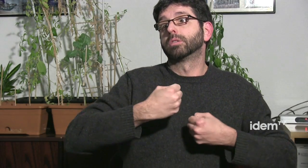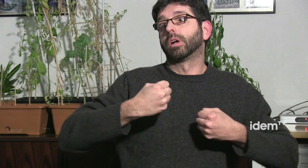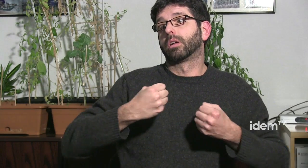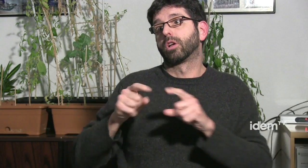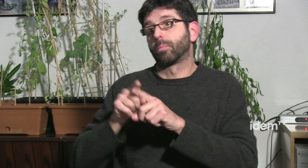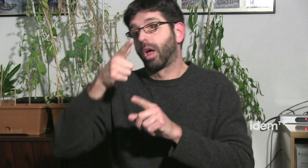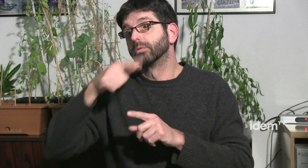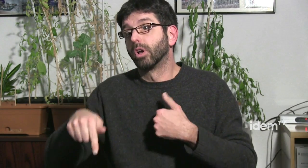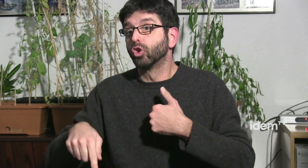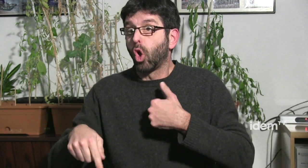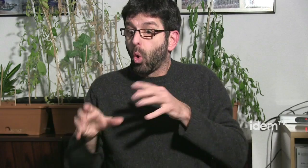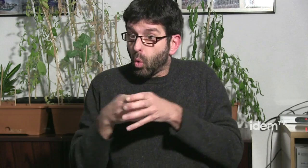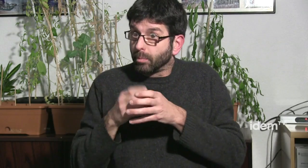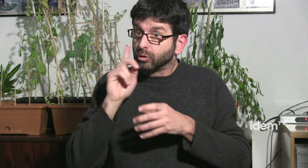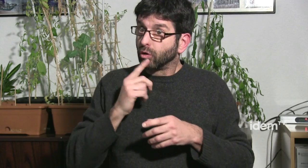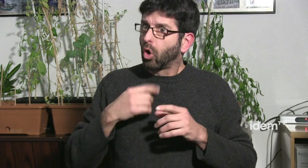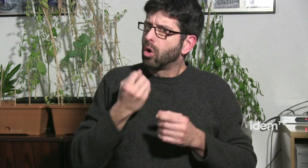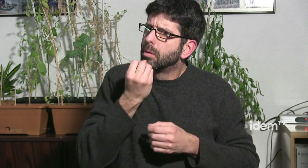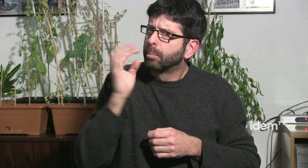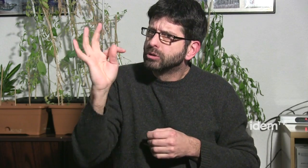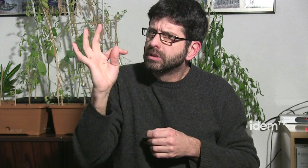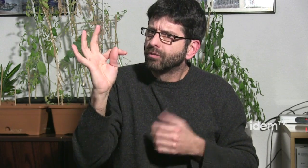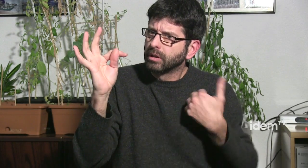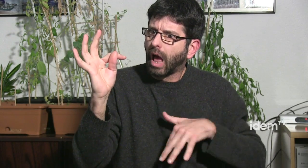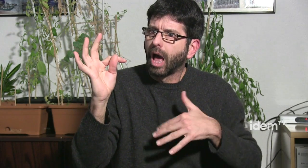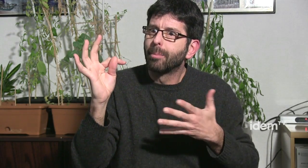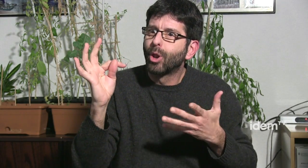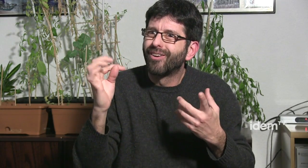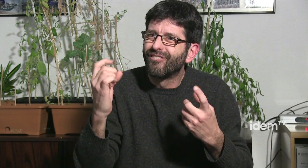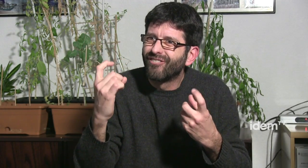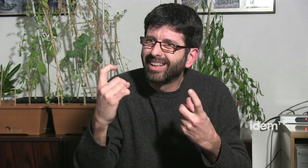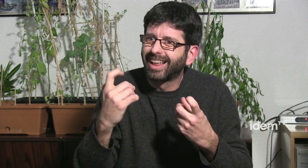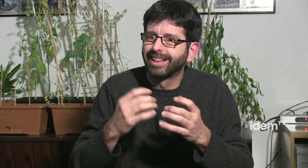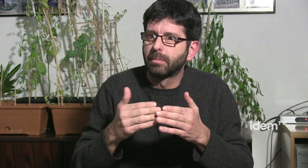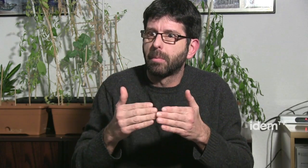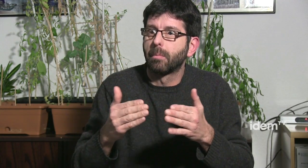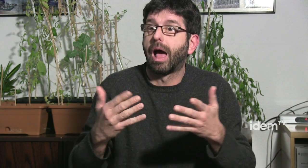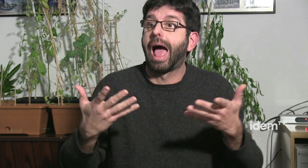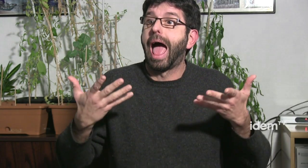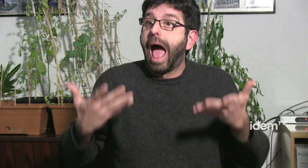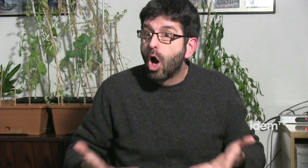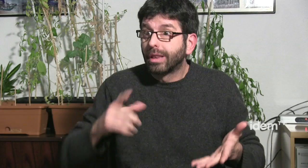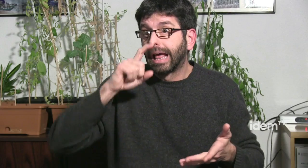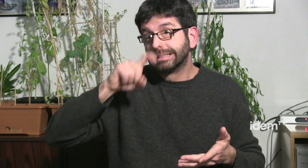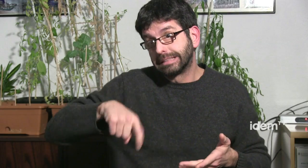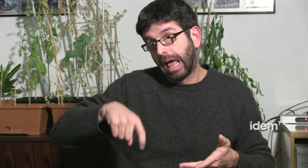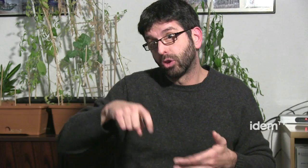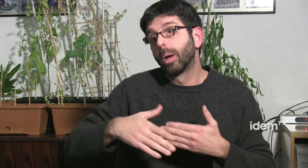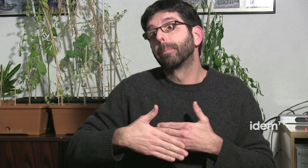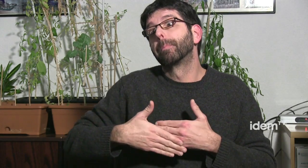la FESOC que cada vegada s'ha fet més forta s'ha fet més oberta ara jo crec que falta